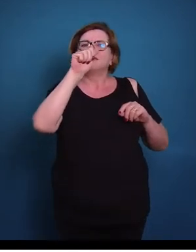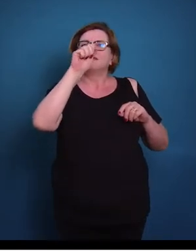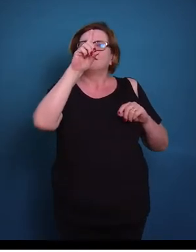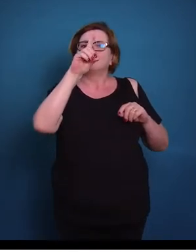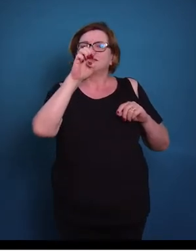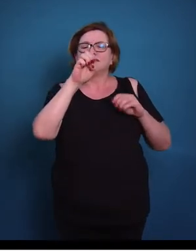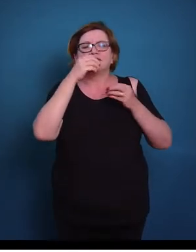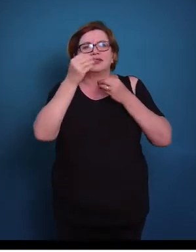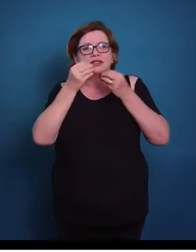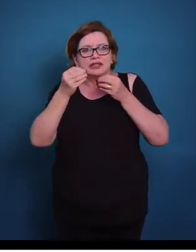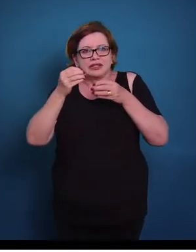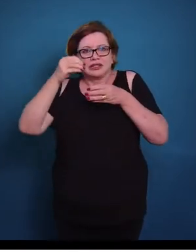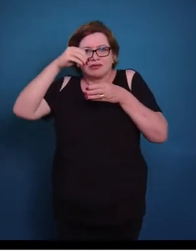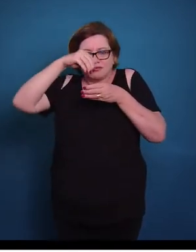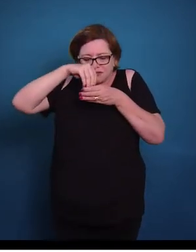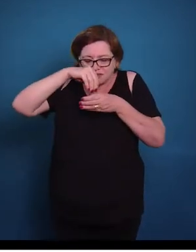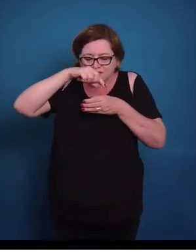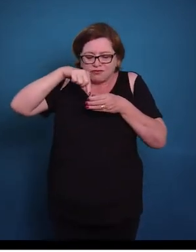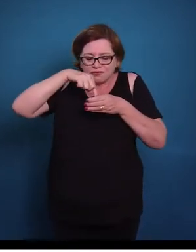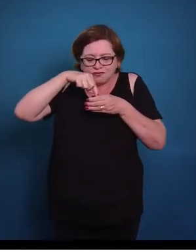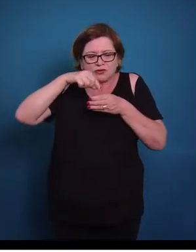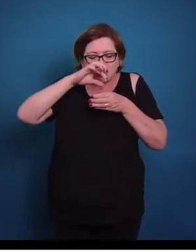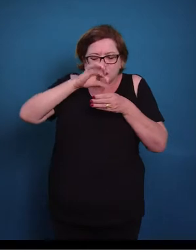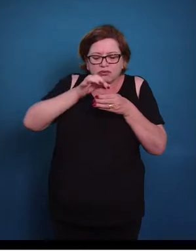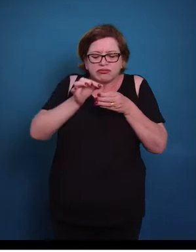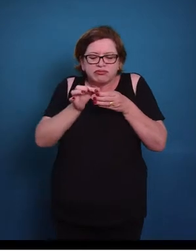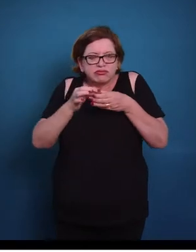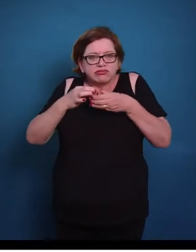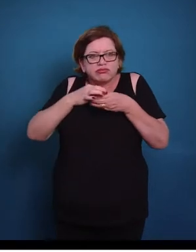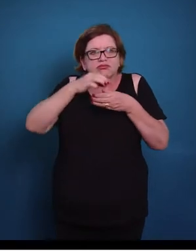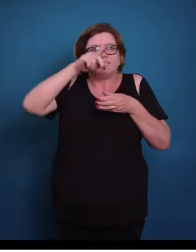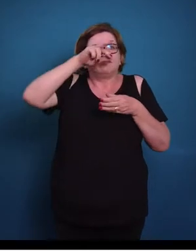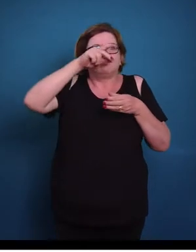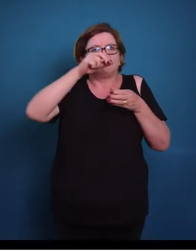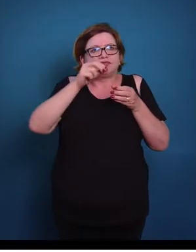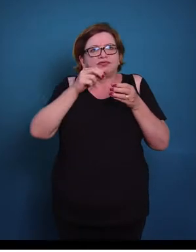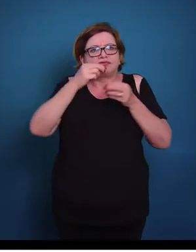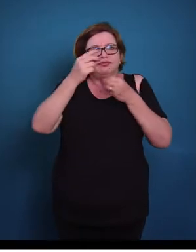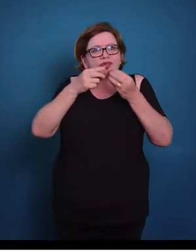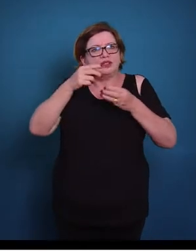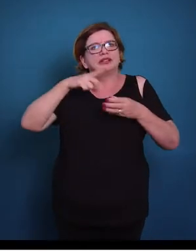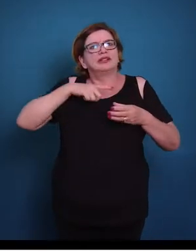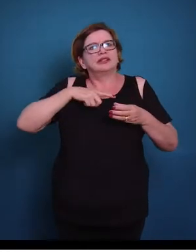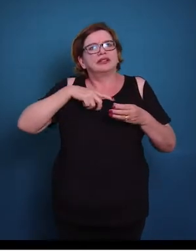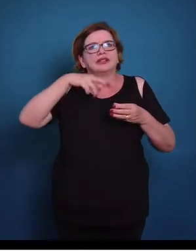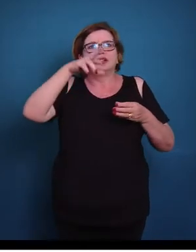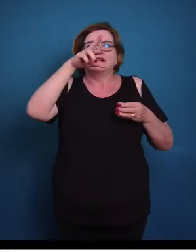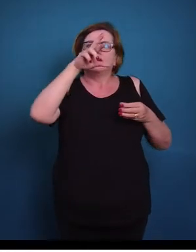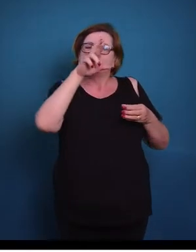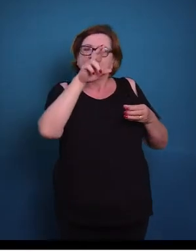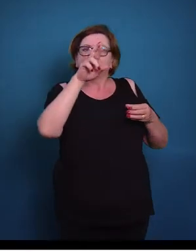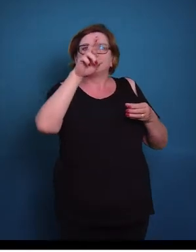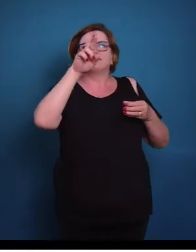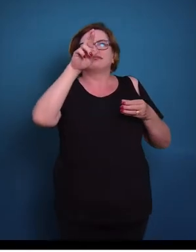posicionado o núcleo, as organelas, como mitocôndria e principalmente reticuloplasmático. Então essa